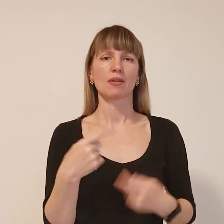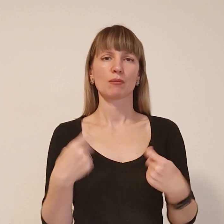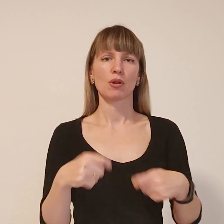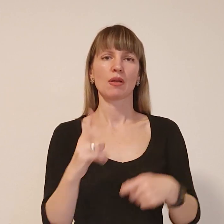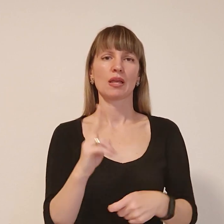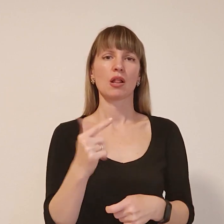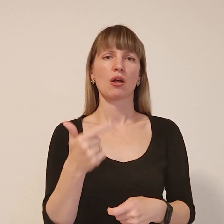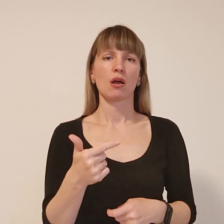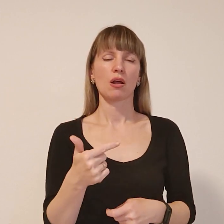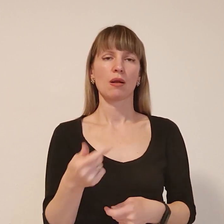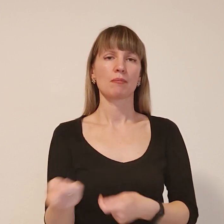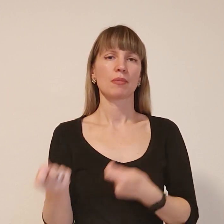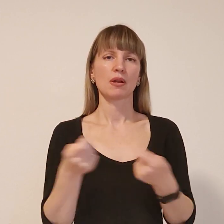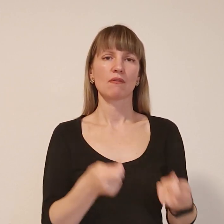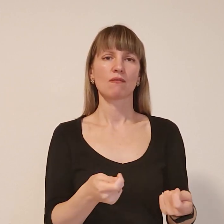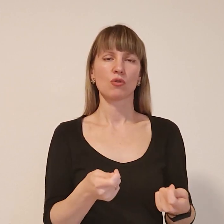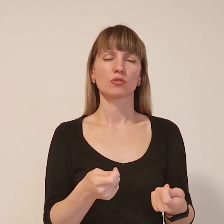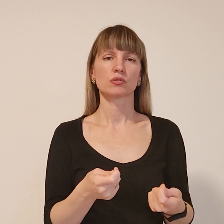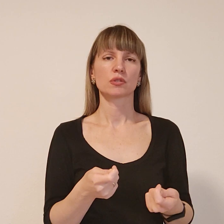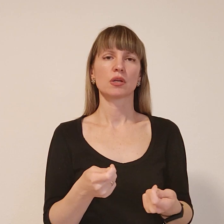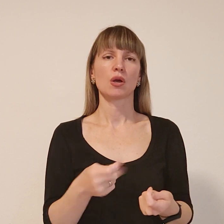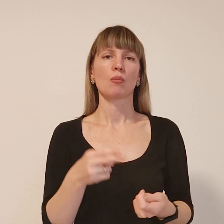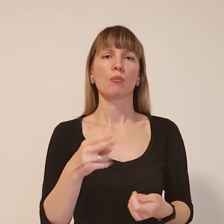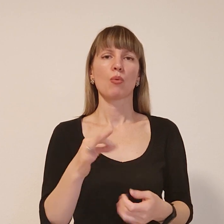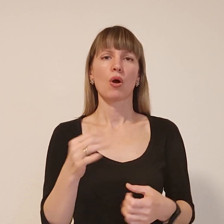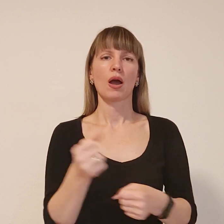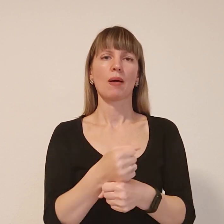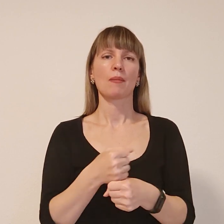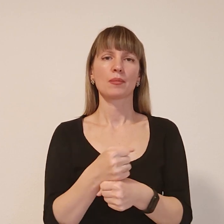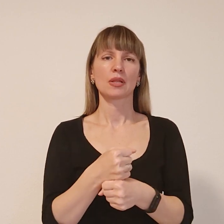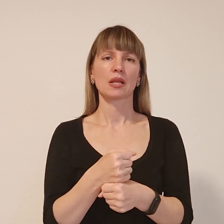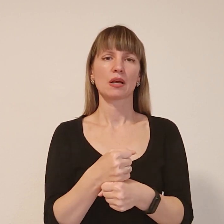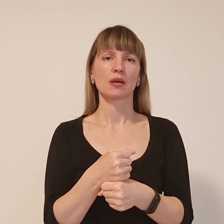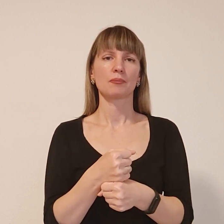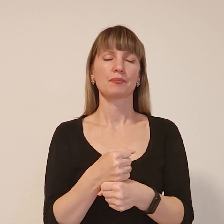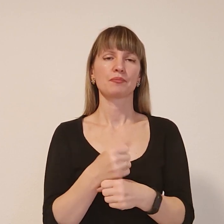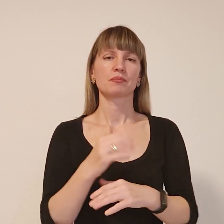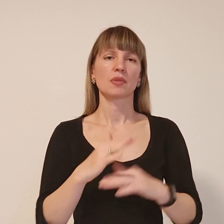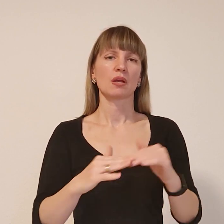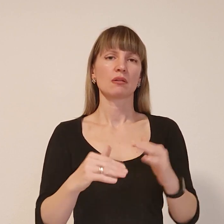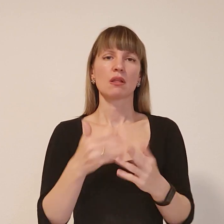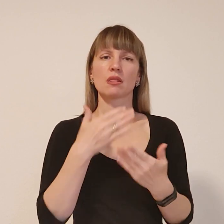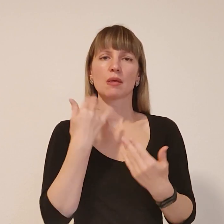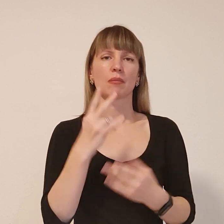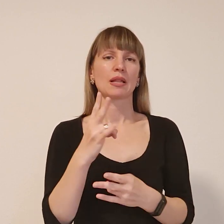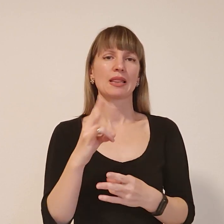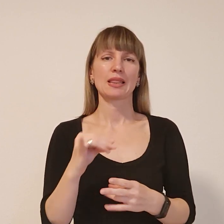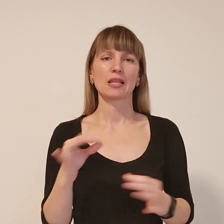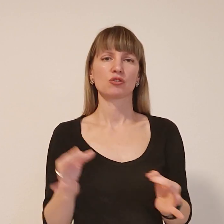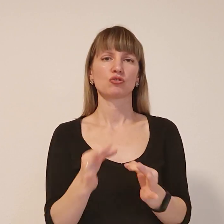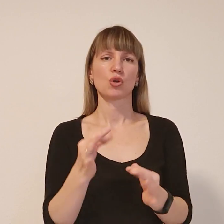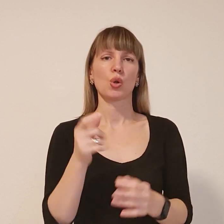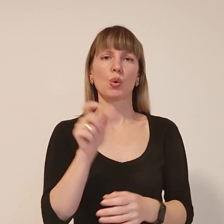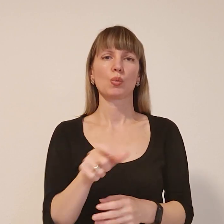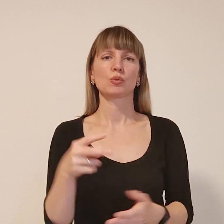кілограм привозили, нікторі. По аптеках в ній практично немає нічого. Люди стоять по нескільки днів,